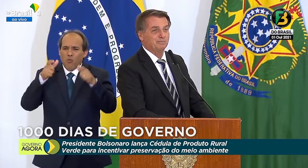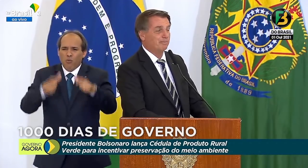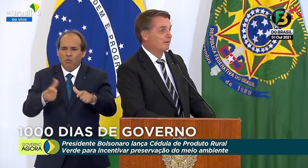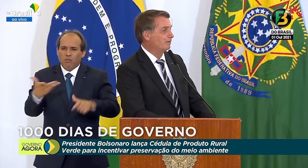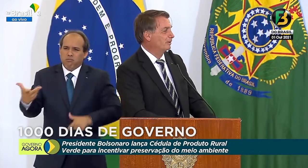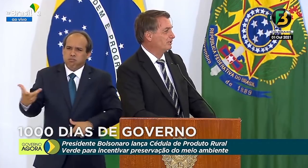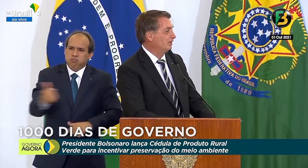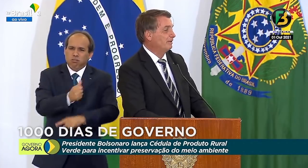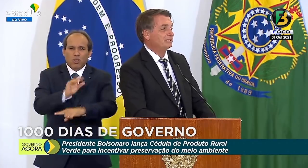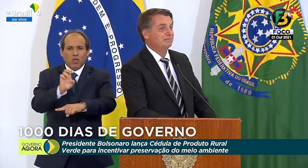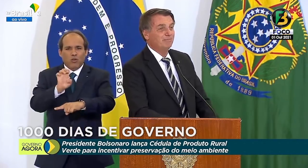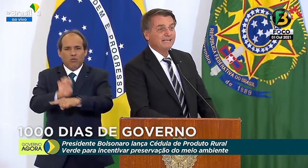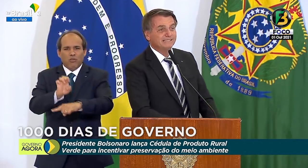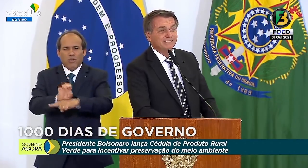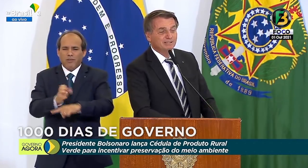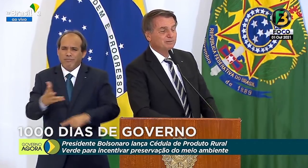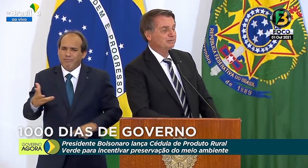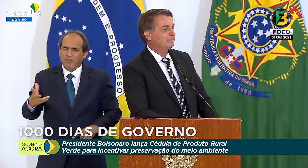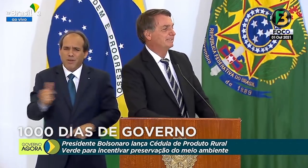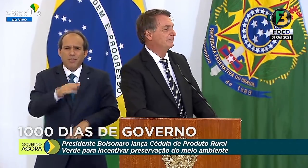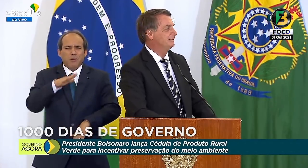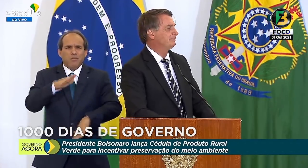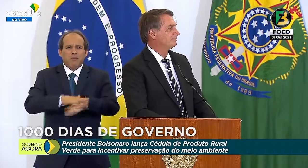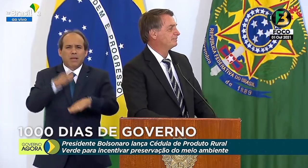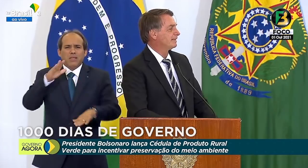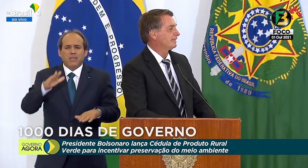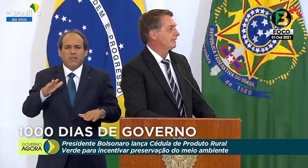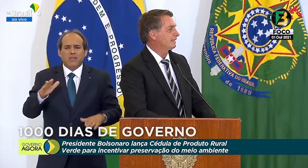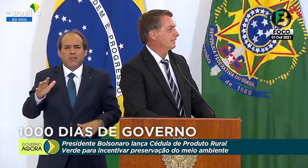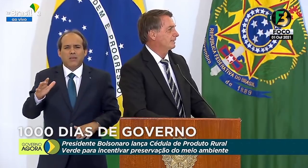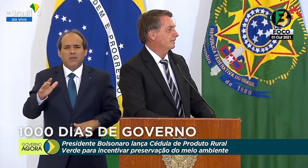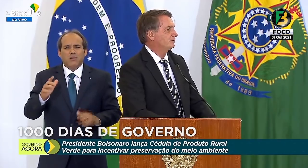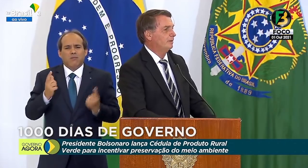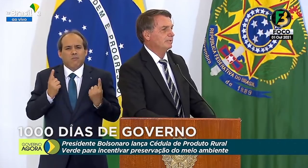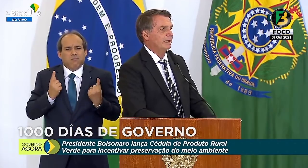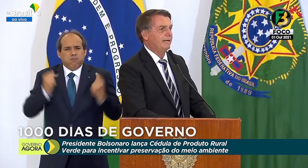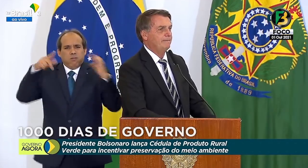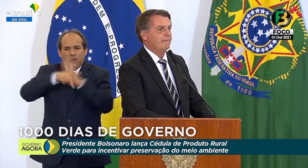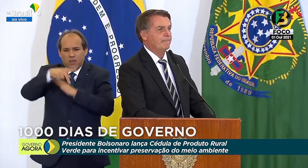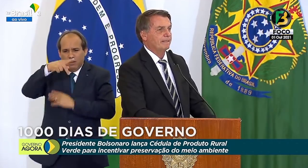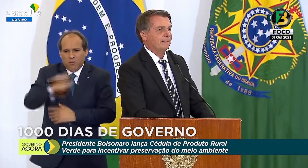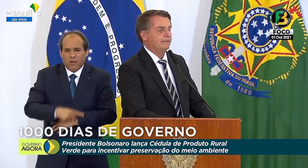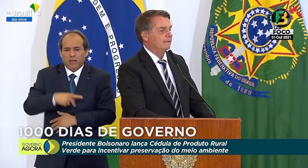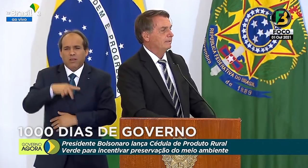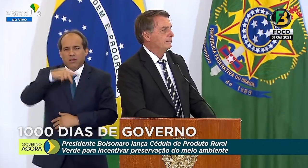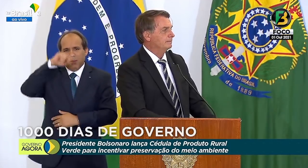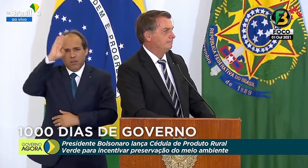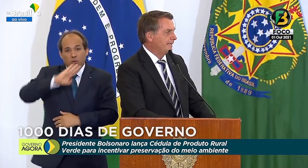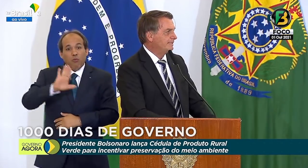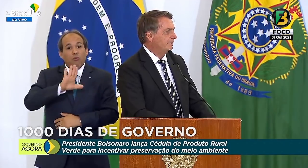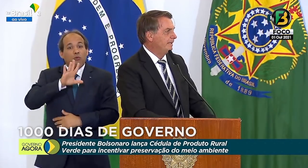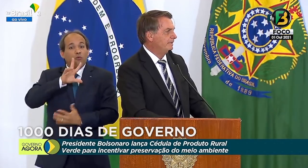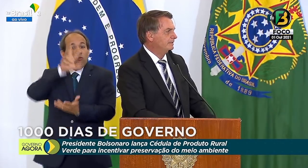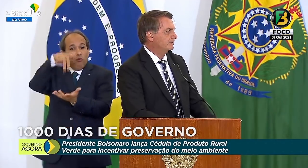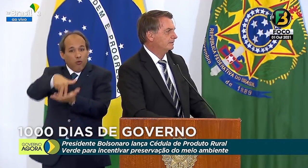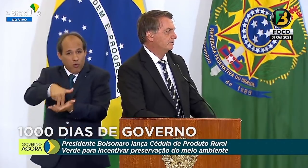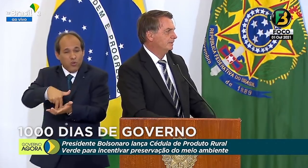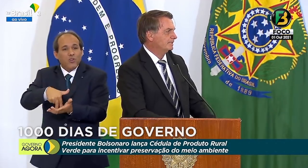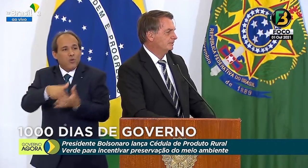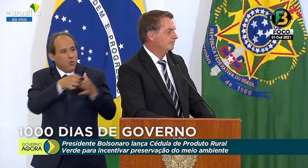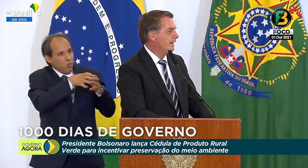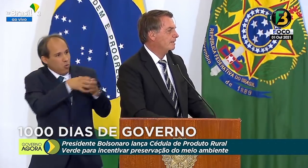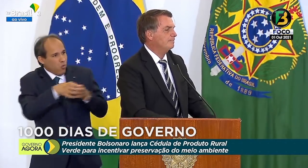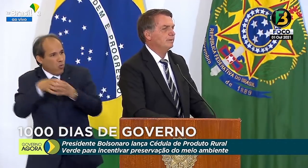estado proporcionalmente mais rico do Brasil. E fomos lá, basicamente,